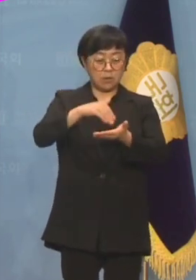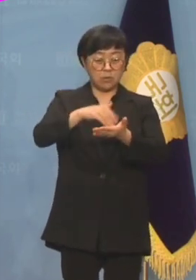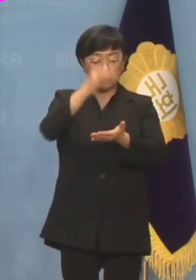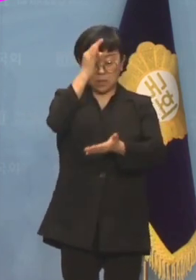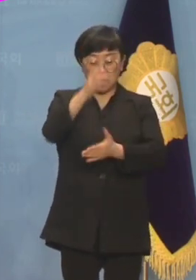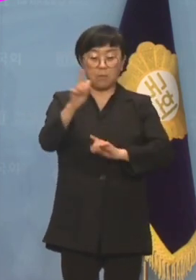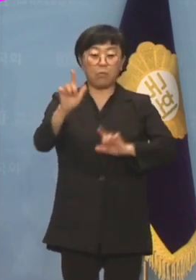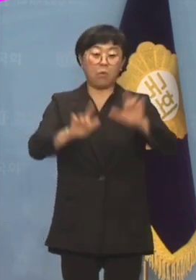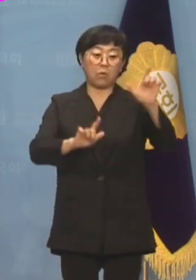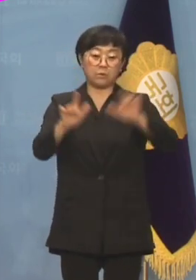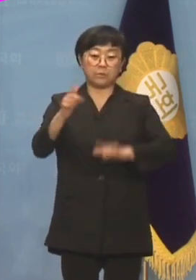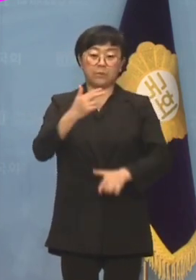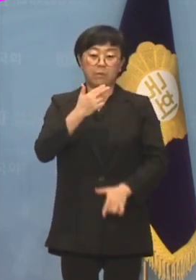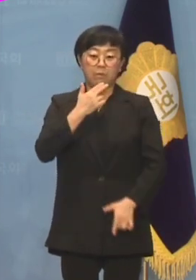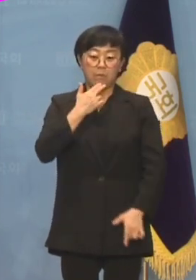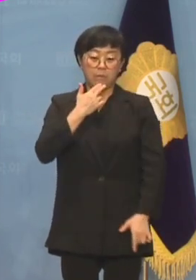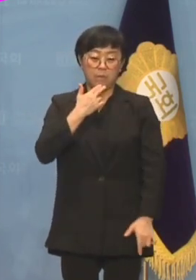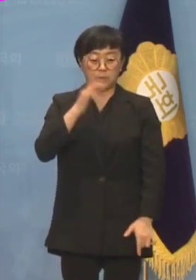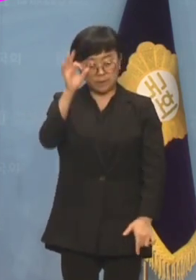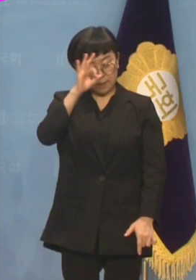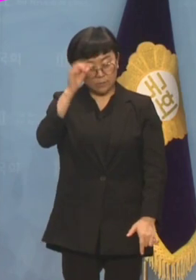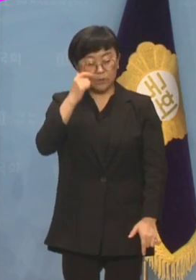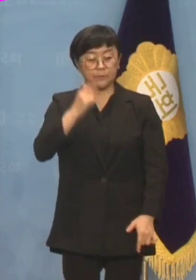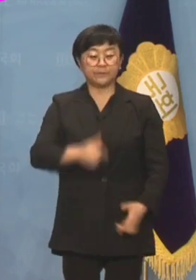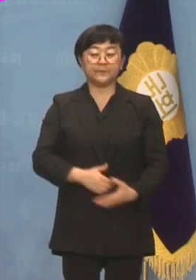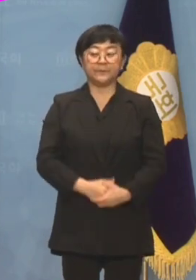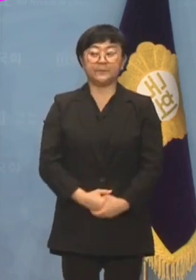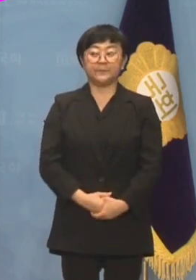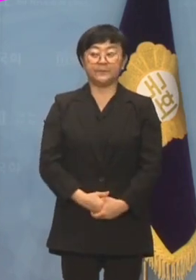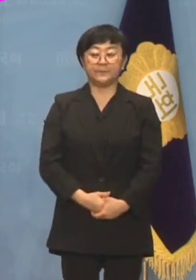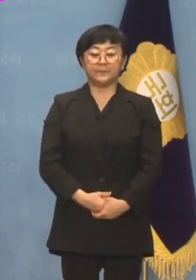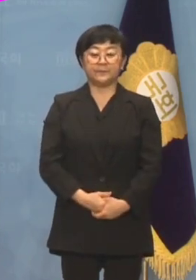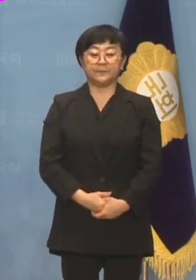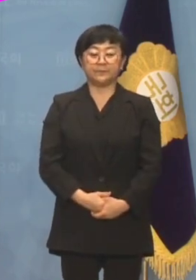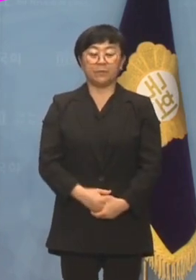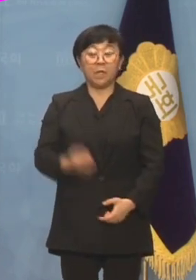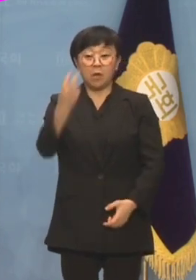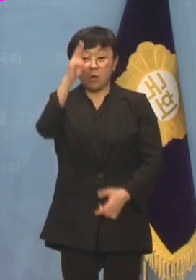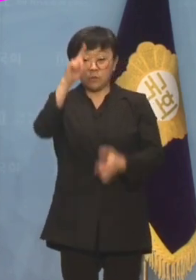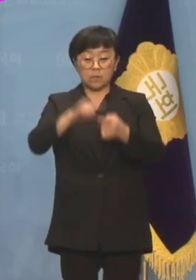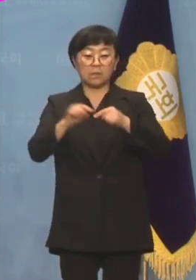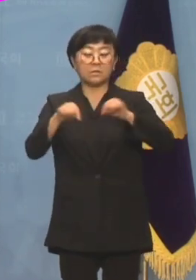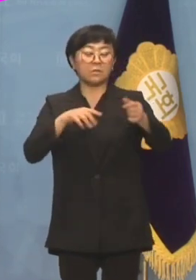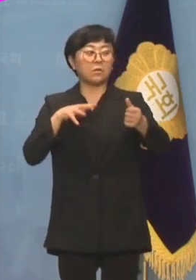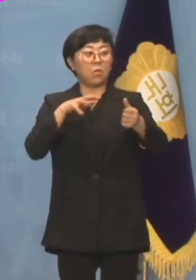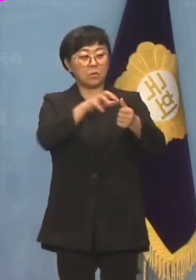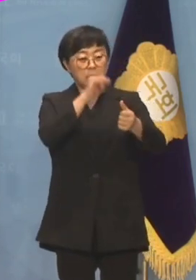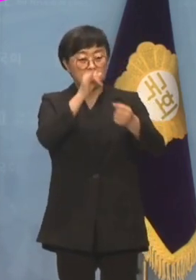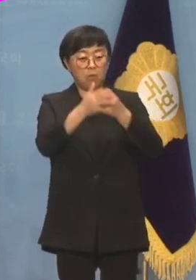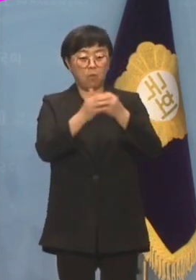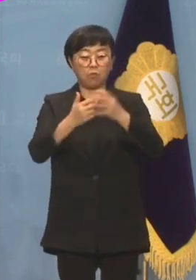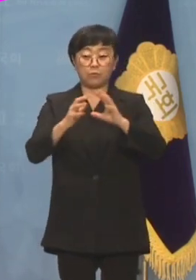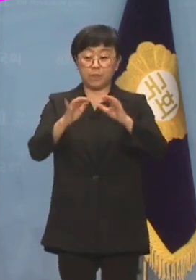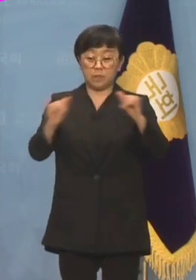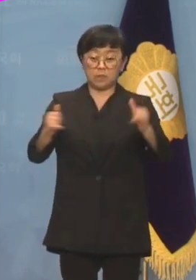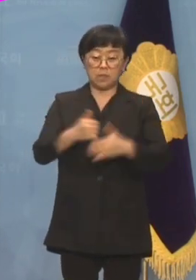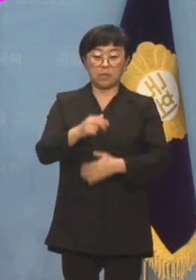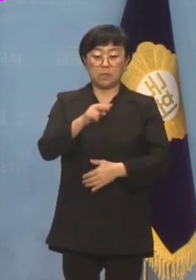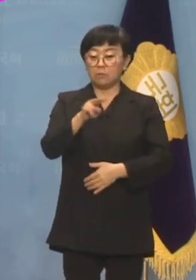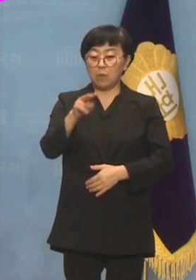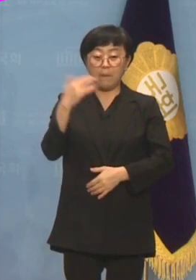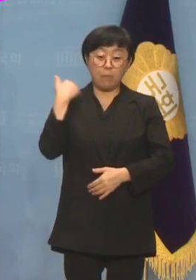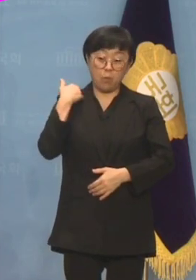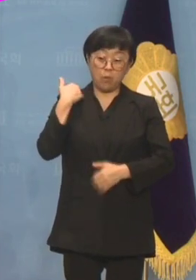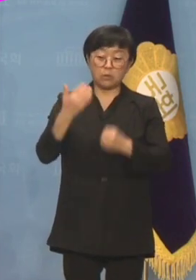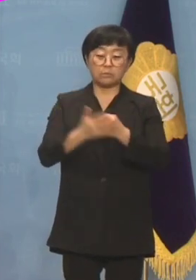사과의 모습은 전혀 찾아볼 수 없었습니다. 검찰의 정치 공세를 운운하며 국민은 안중이